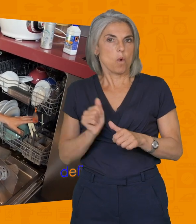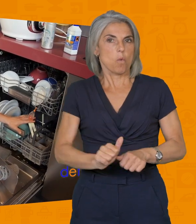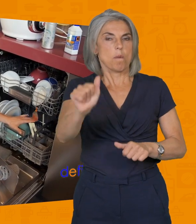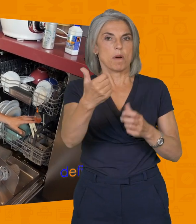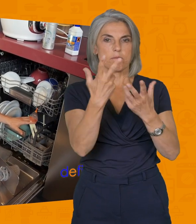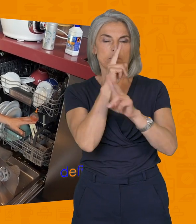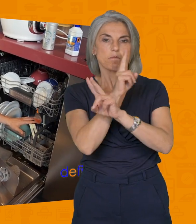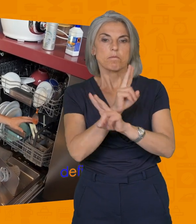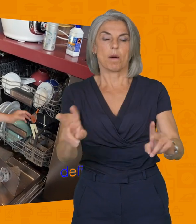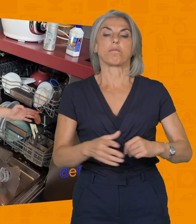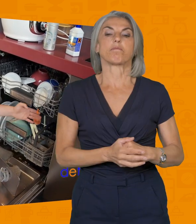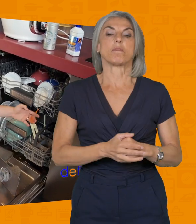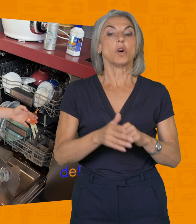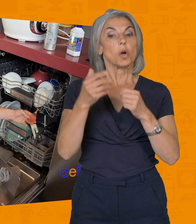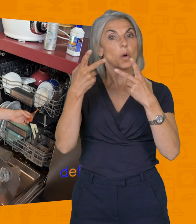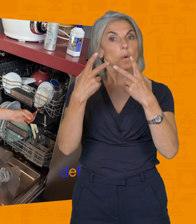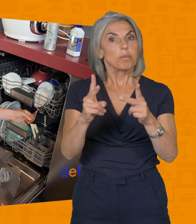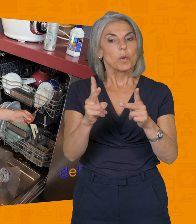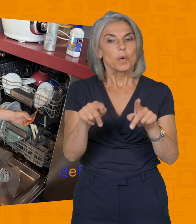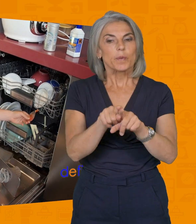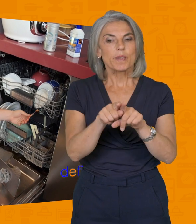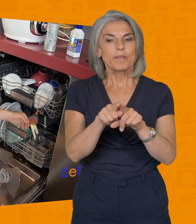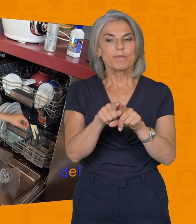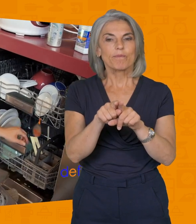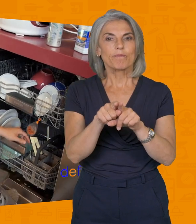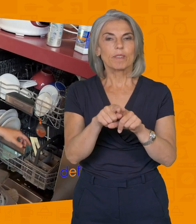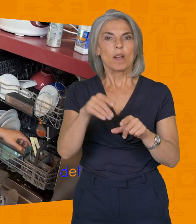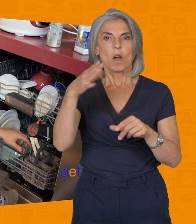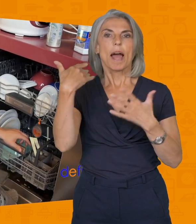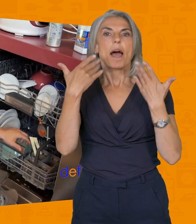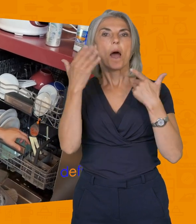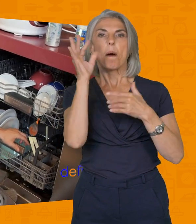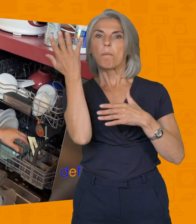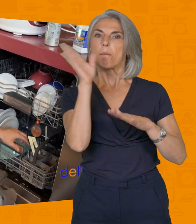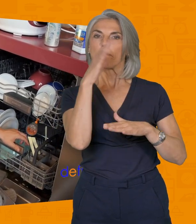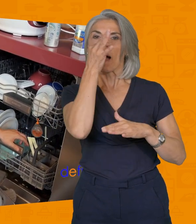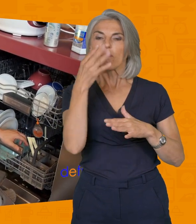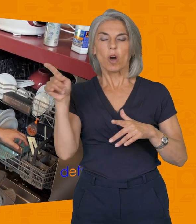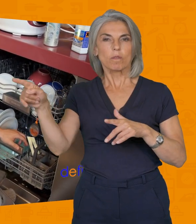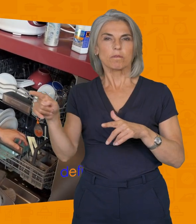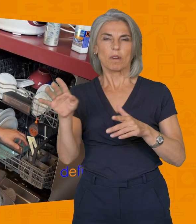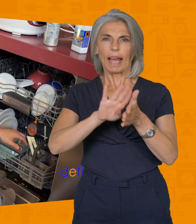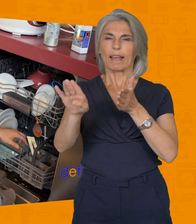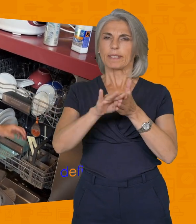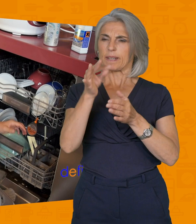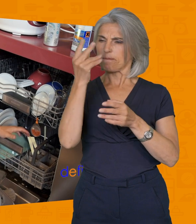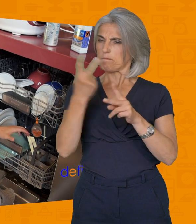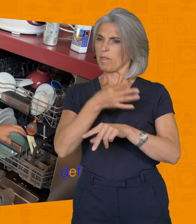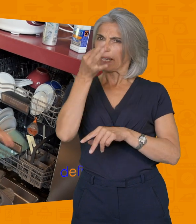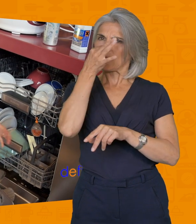absolument nickel. Vous pouvez vous permettre un petit désodorisant comme ça,'est toujours sympa pour ne pas avoir l'odeur de la vaisselle dans un lave-vaisselle qui